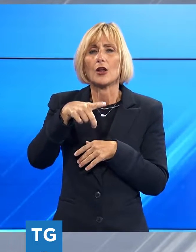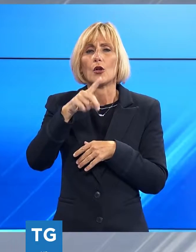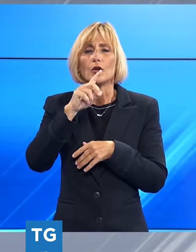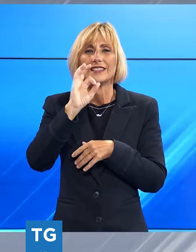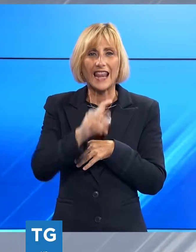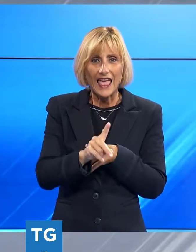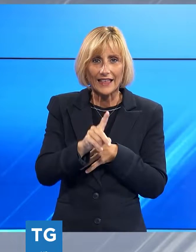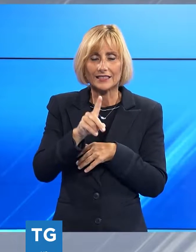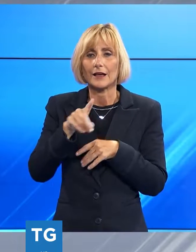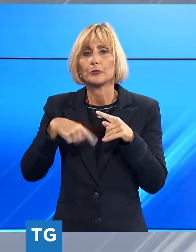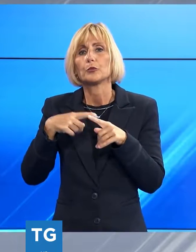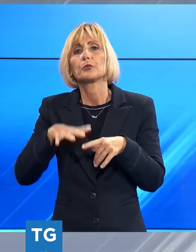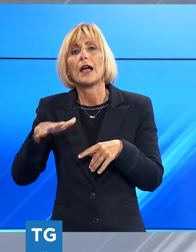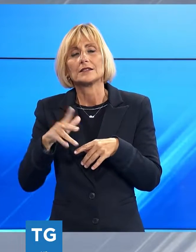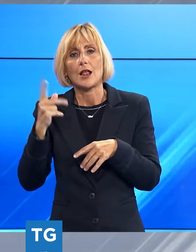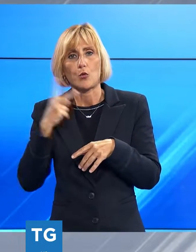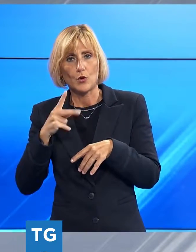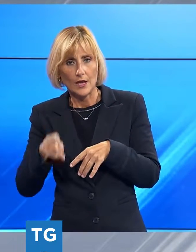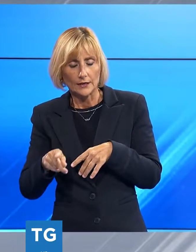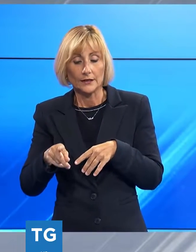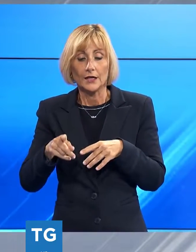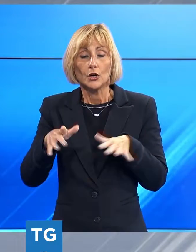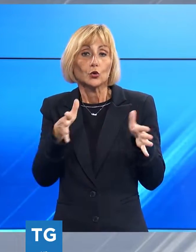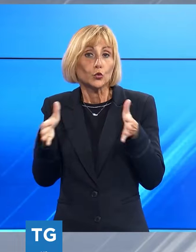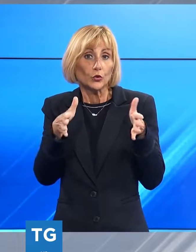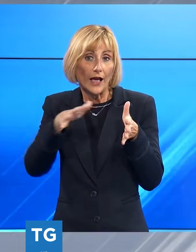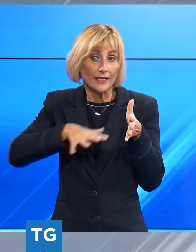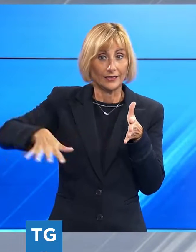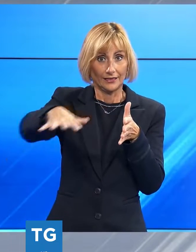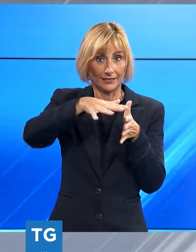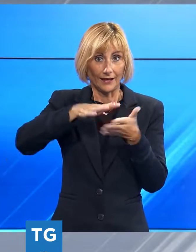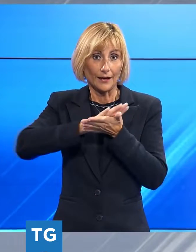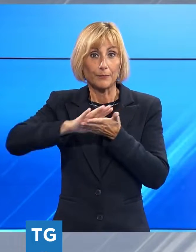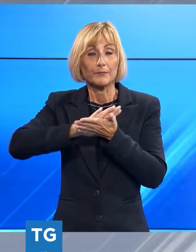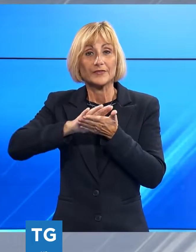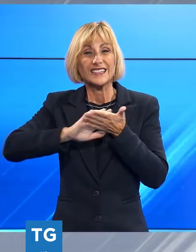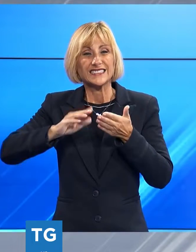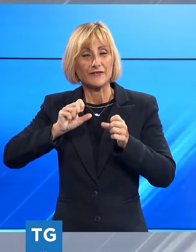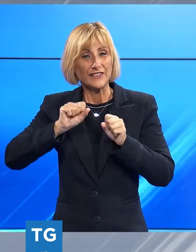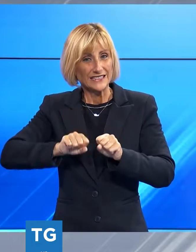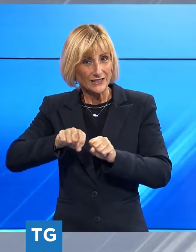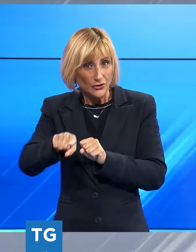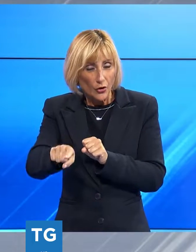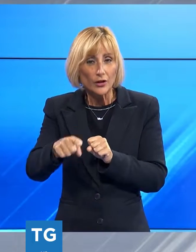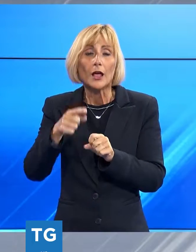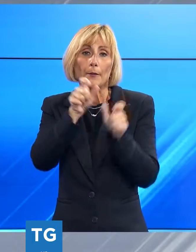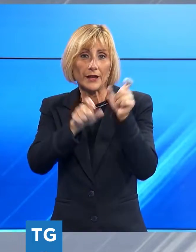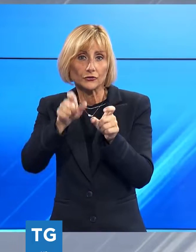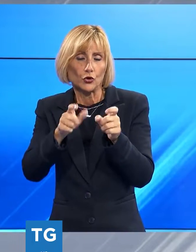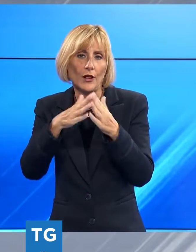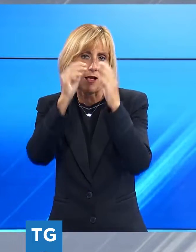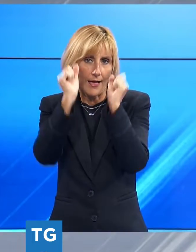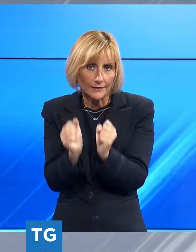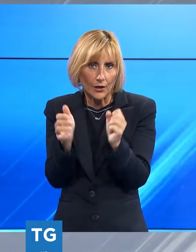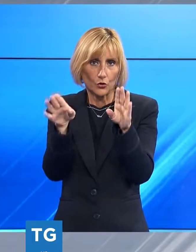Piazza Pietro Lucchesi. Durante la disinfestazione sarà necessario per la popolazione restare al chiuso e sospendere il